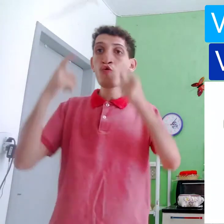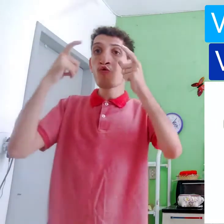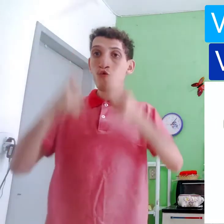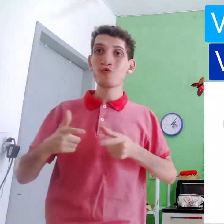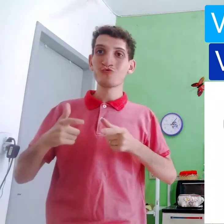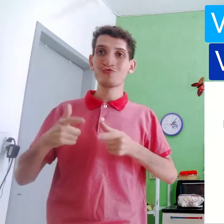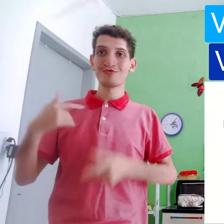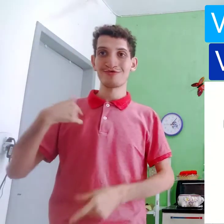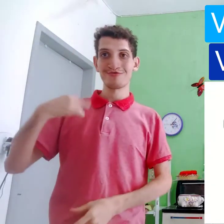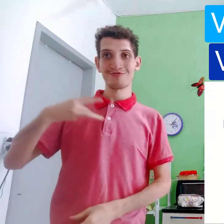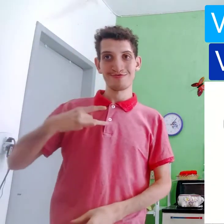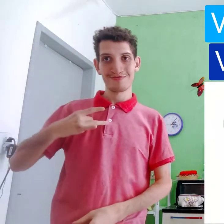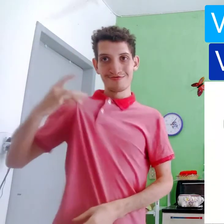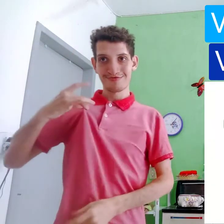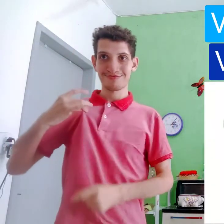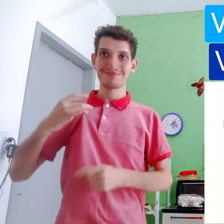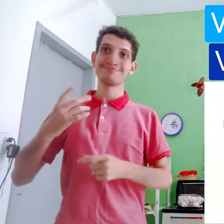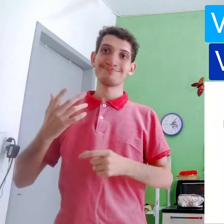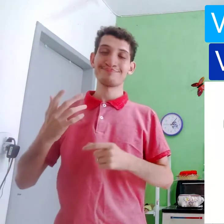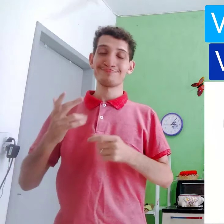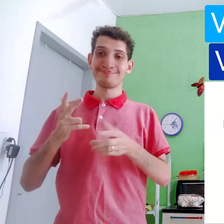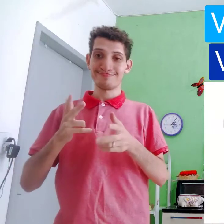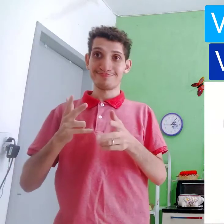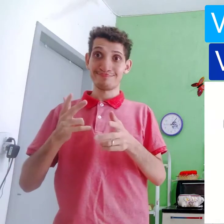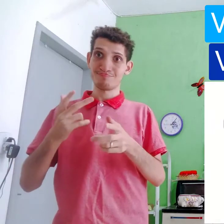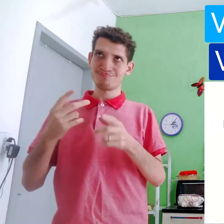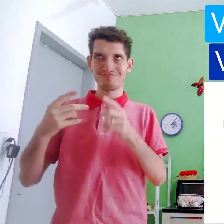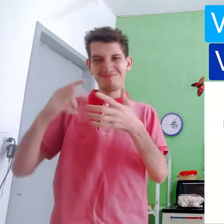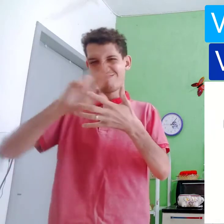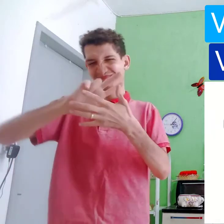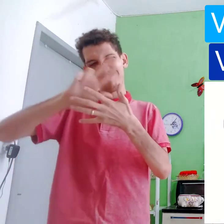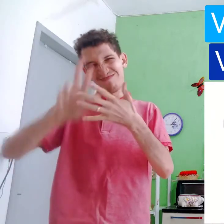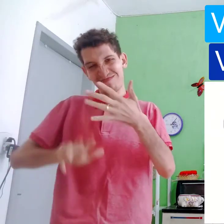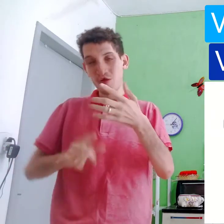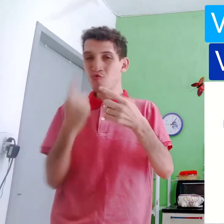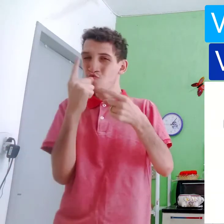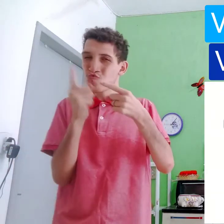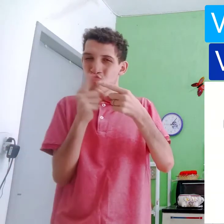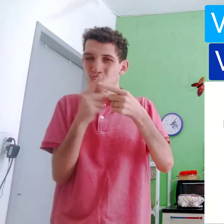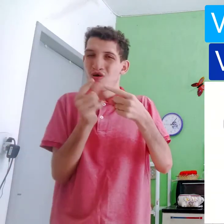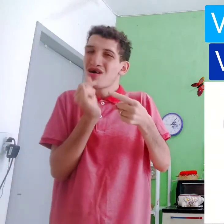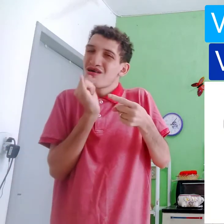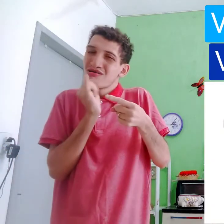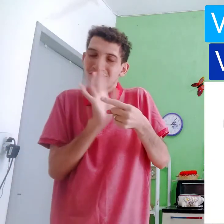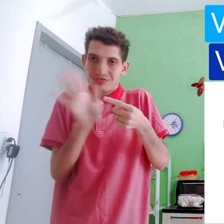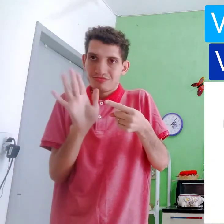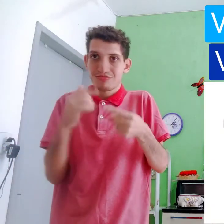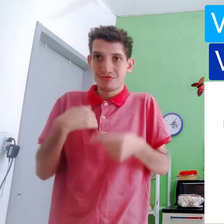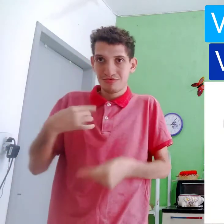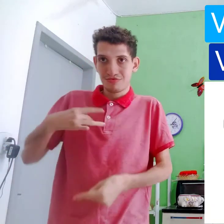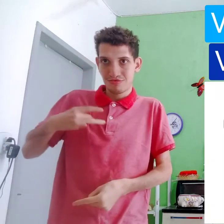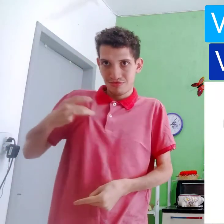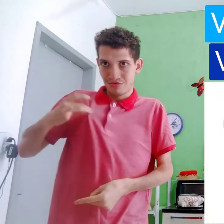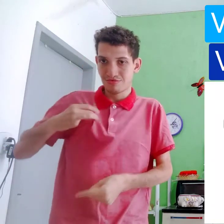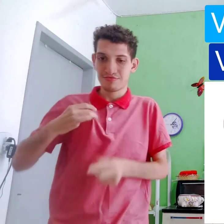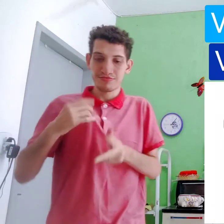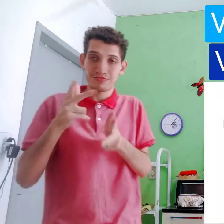voluntário, onde? E o voluntário, vários, um, um exemplo. E o